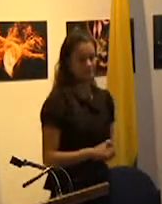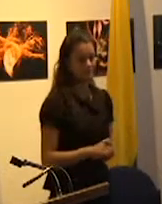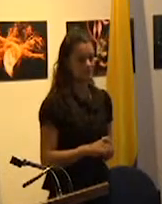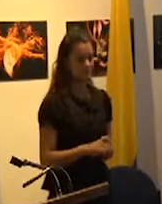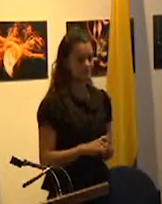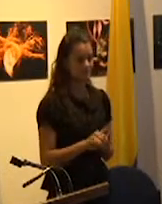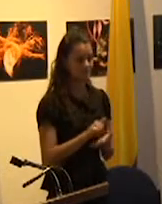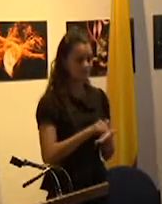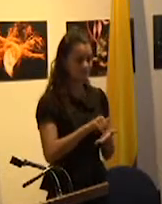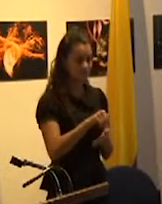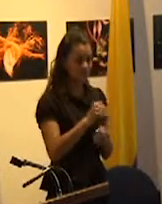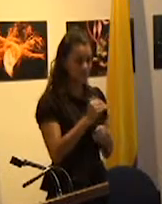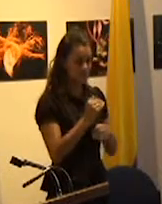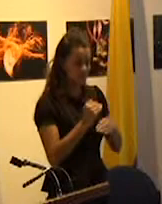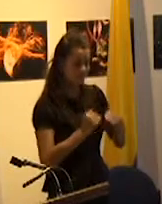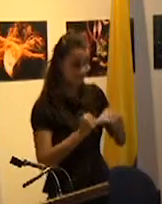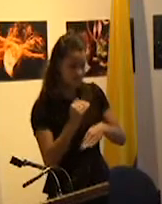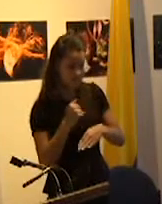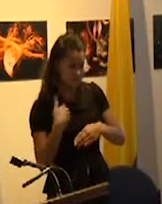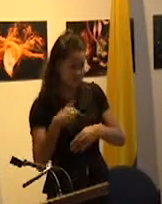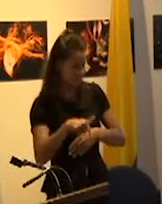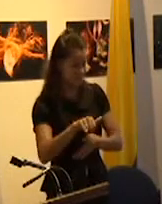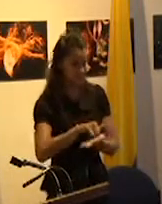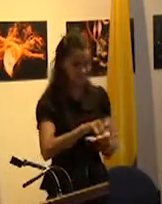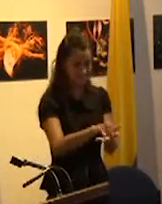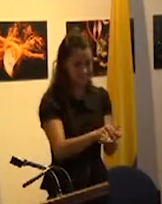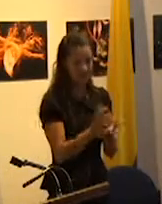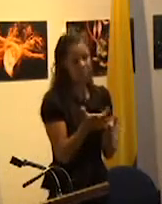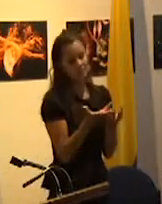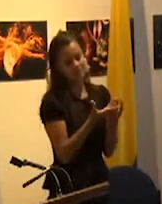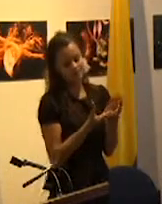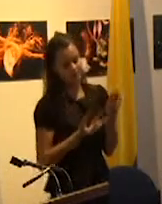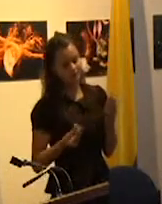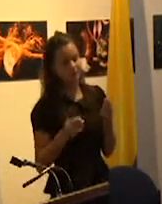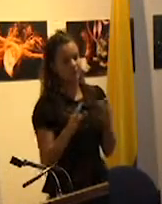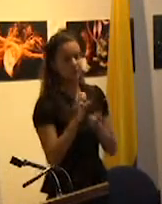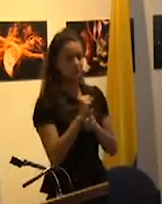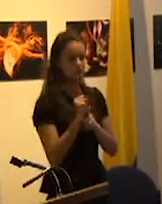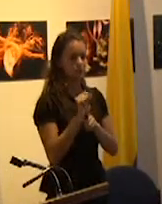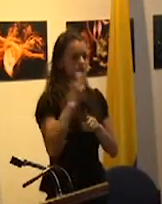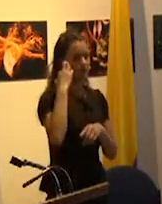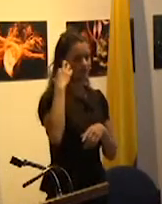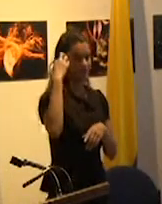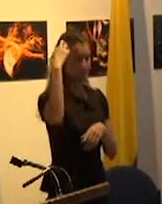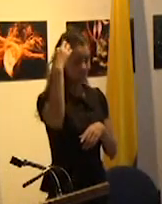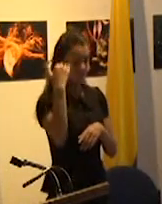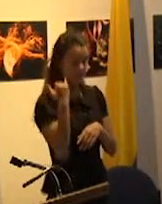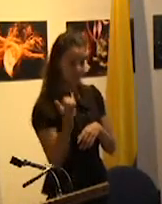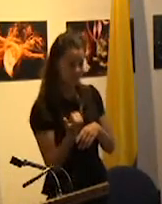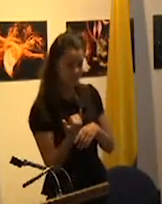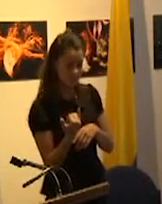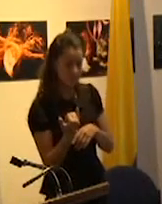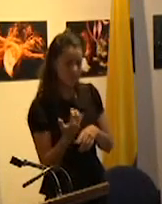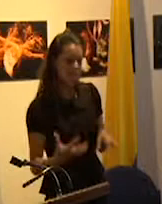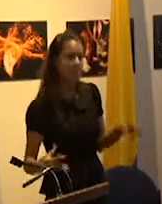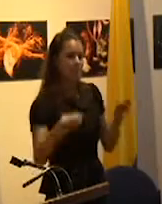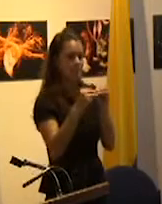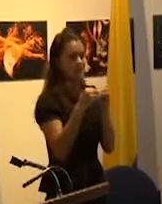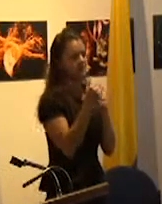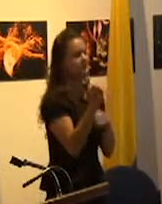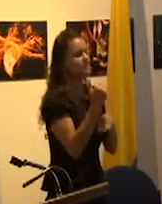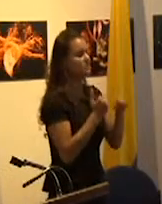manera que a las desigualdades tradicionales entre categorías socioprofesionales se superpusieron las